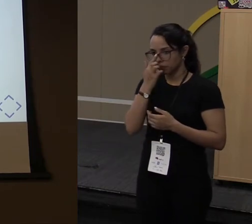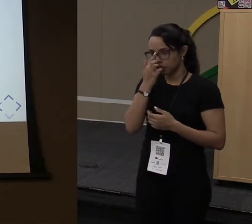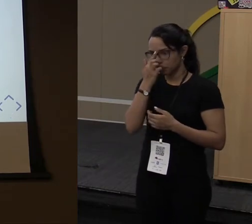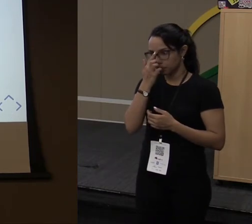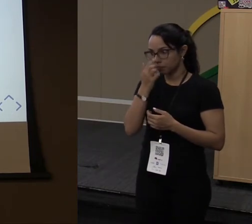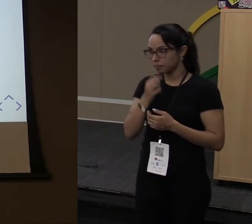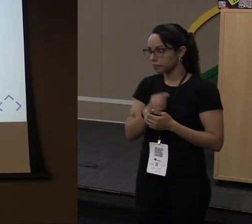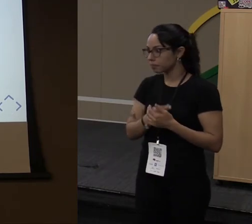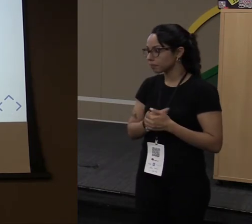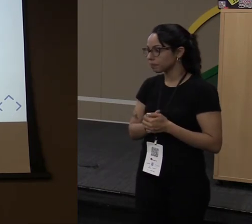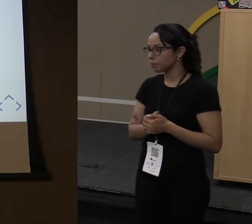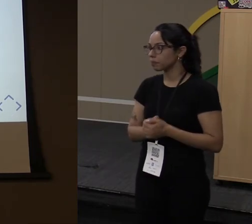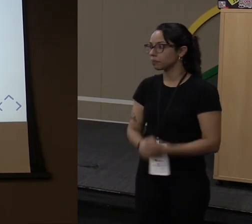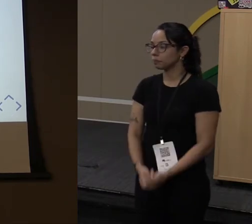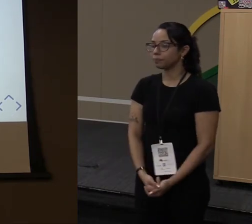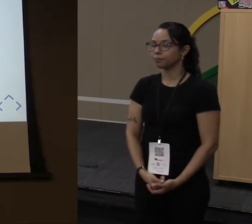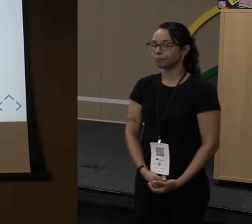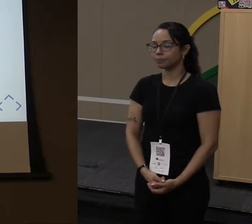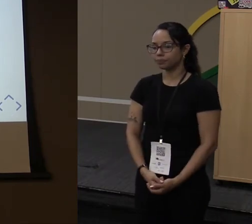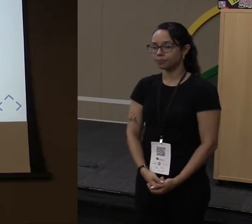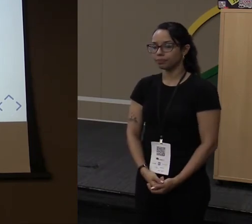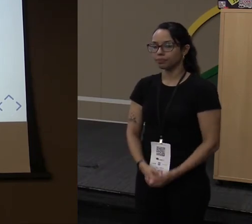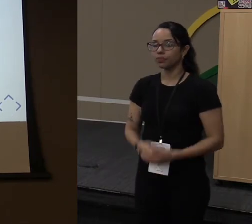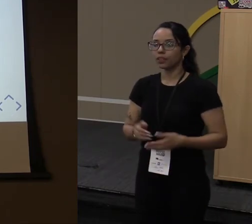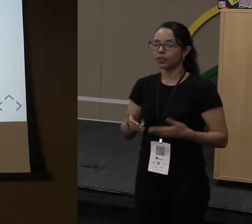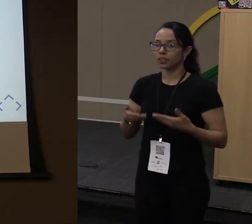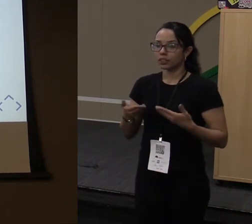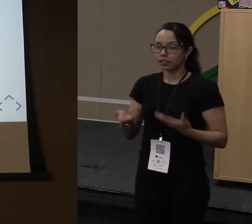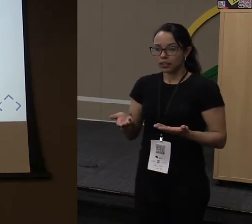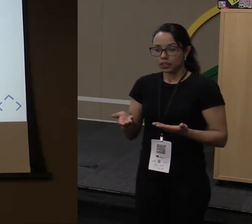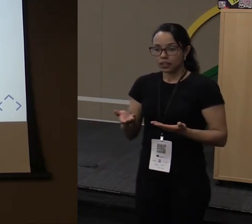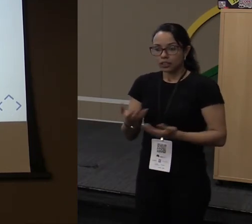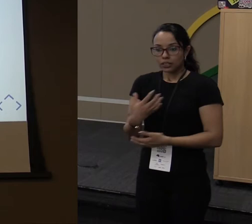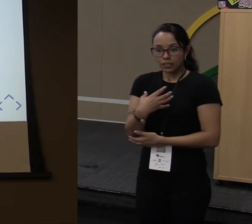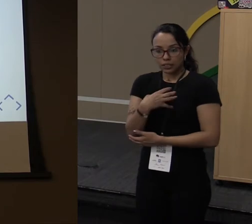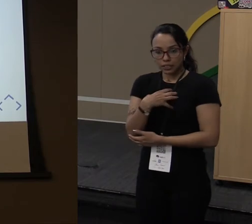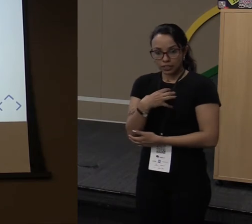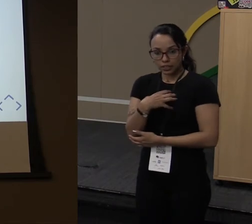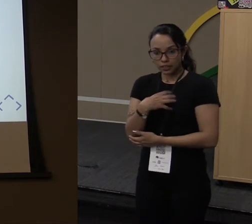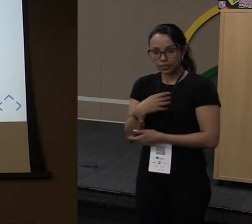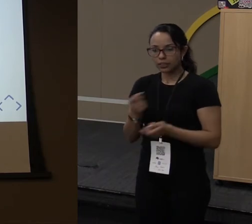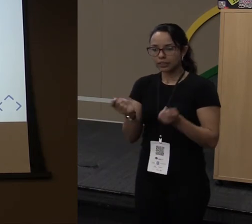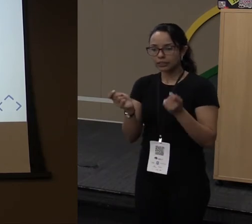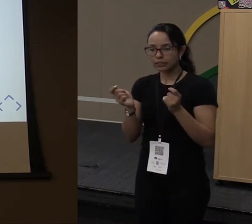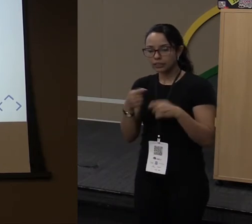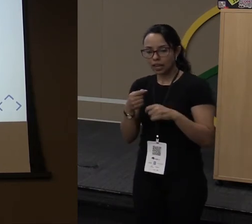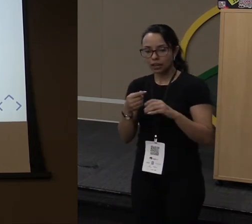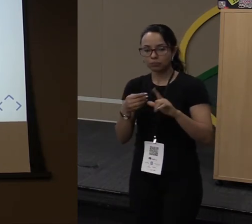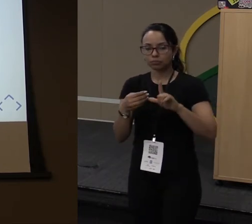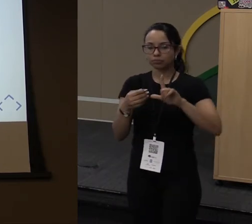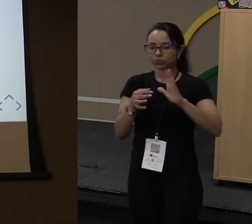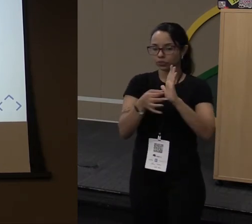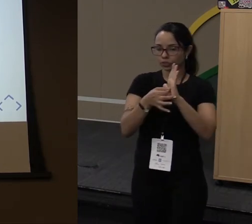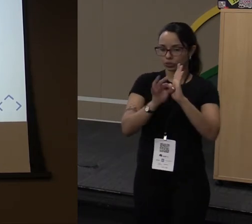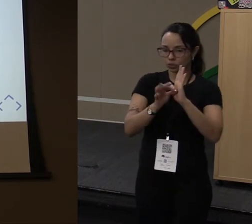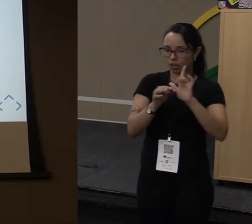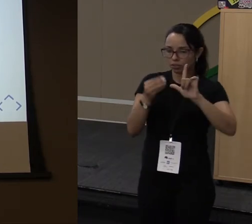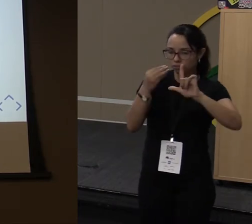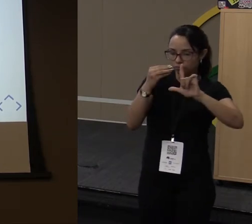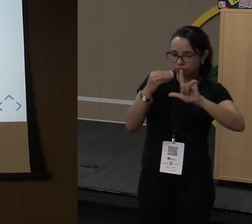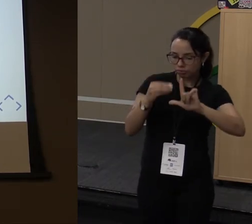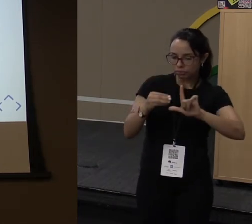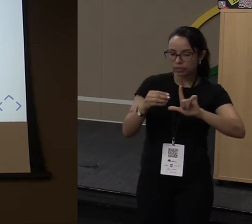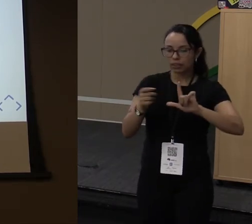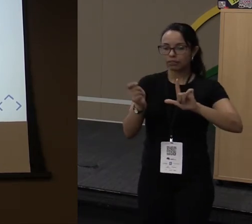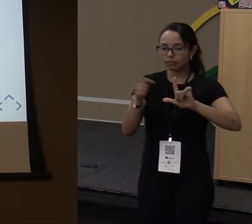Desce? Então, dessa maneira, a consegue aplicar algumas coisas do paradigma funcional no Java. Nem tudo vai ser aplicável, mas algumas